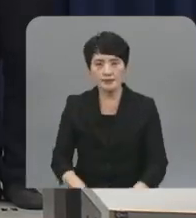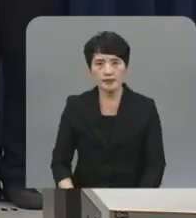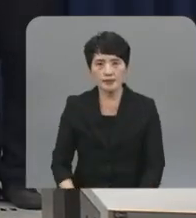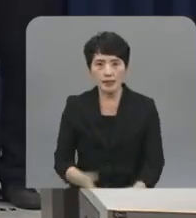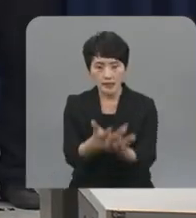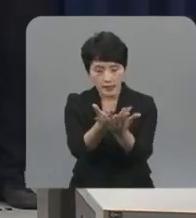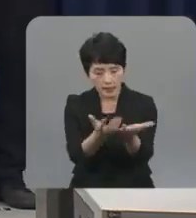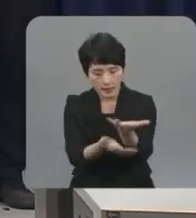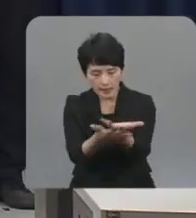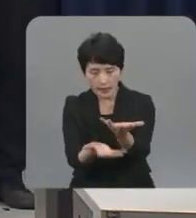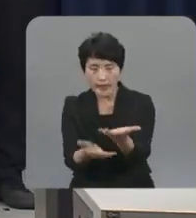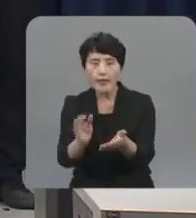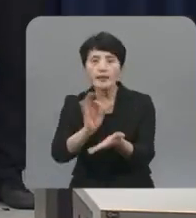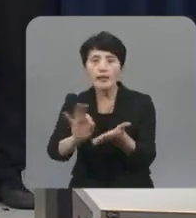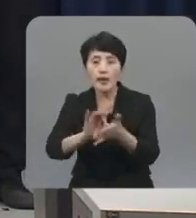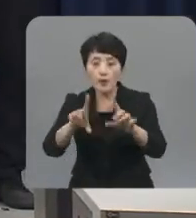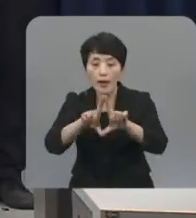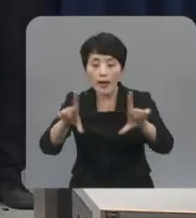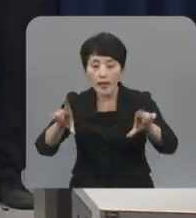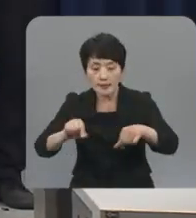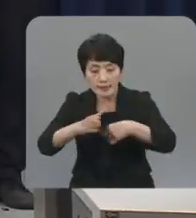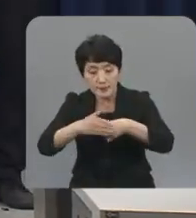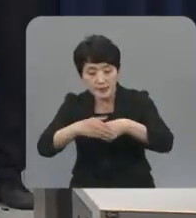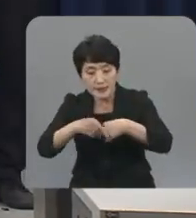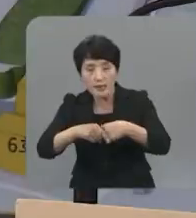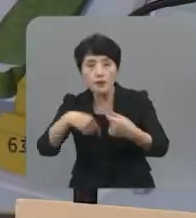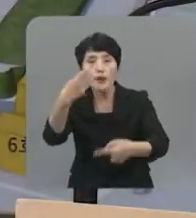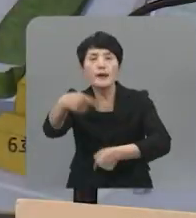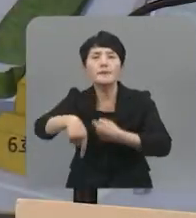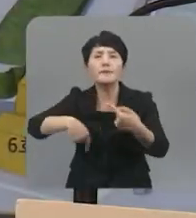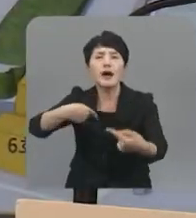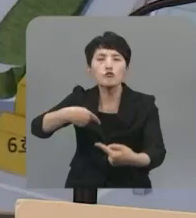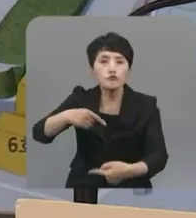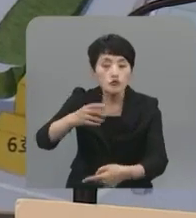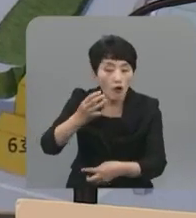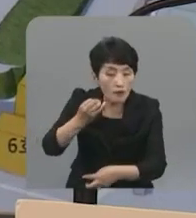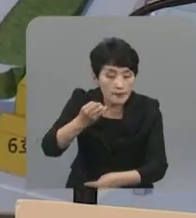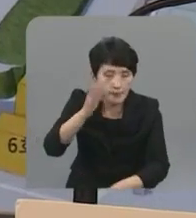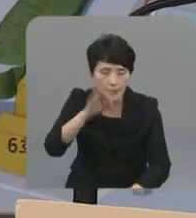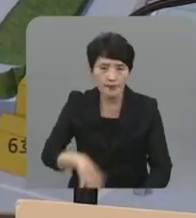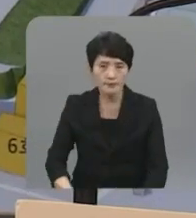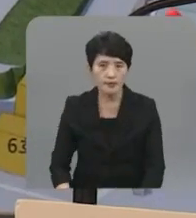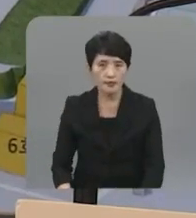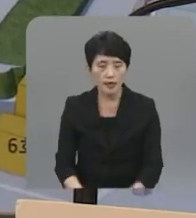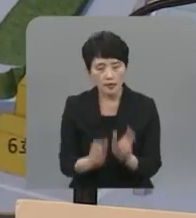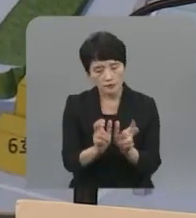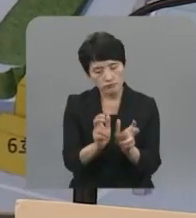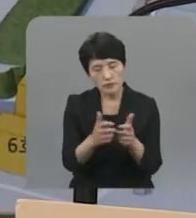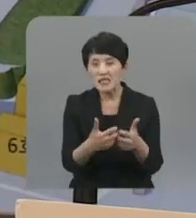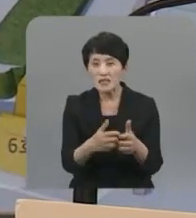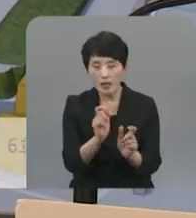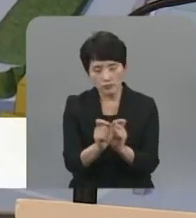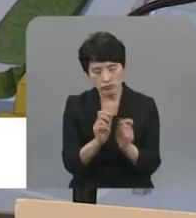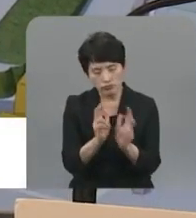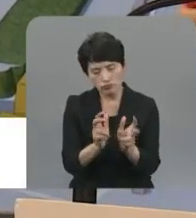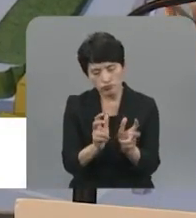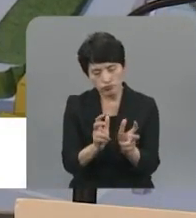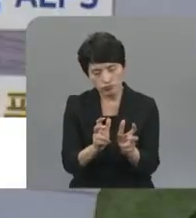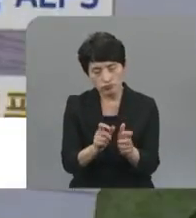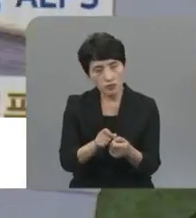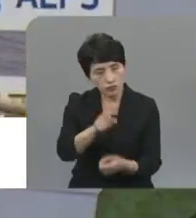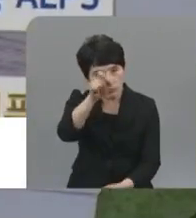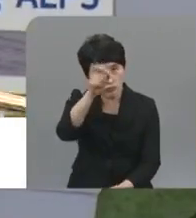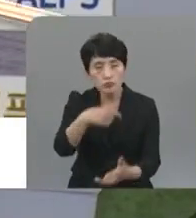входе и выходе из системы ALPS, что позволило определить уровень загрязнения до и после